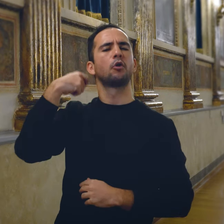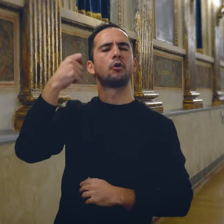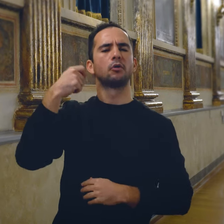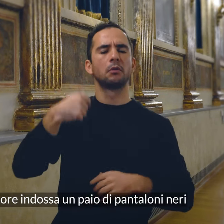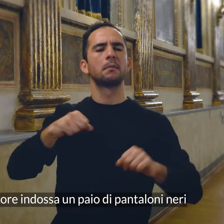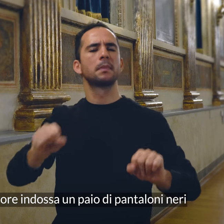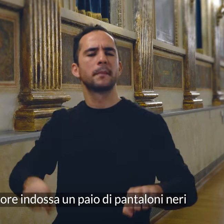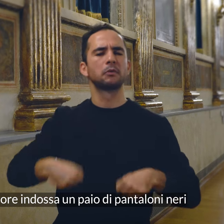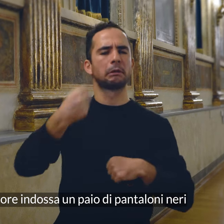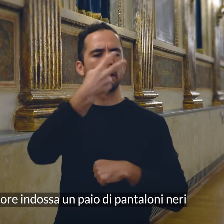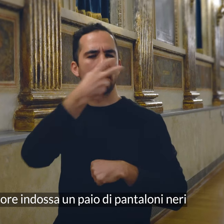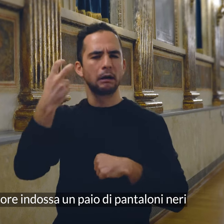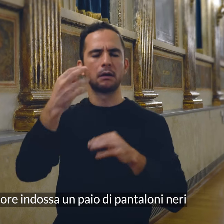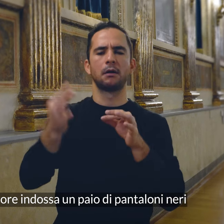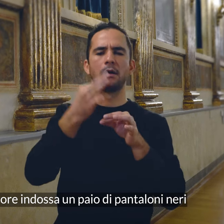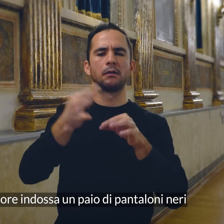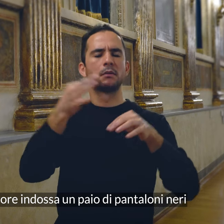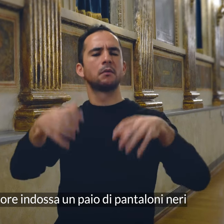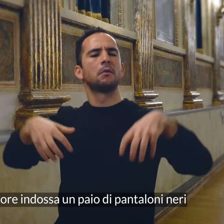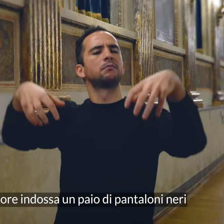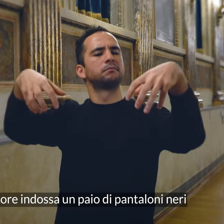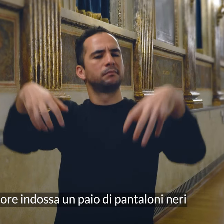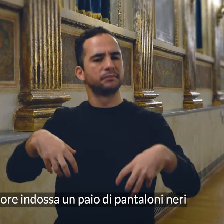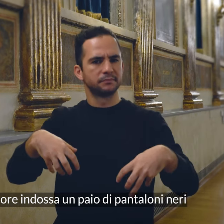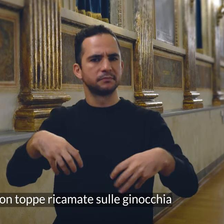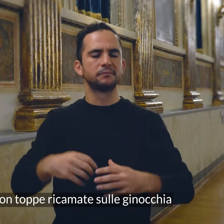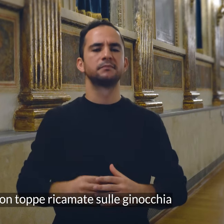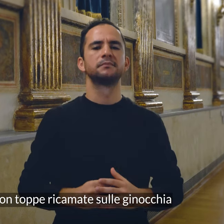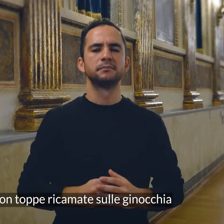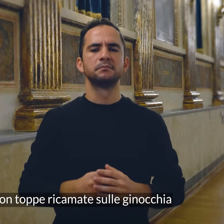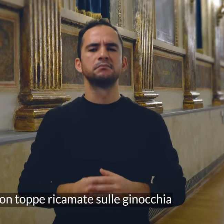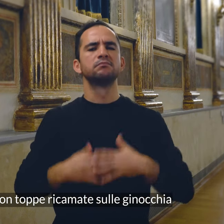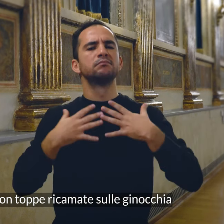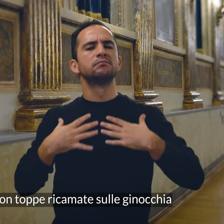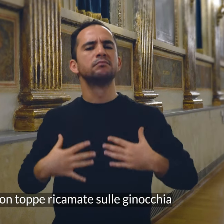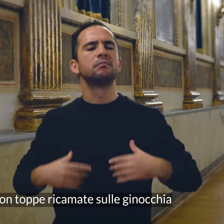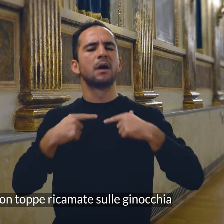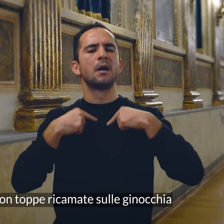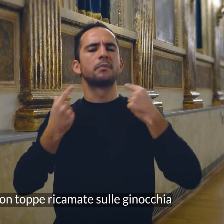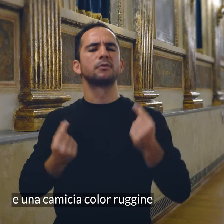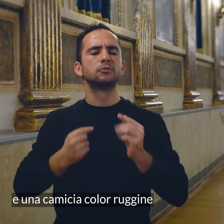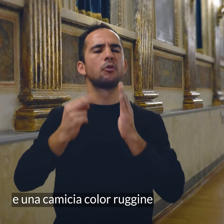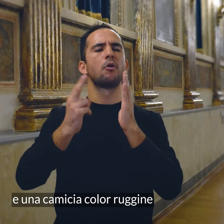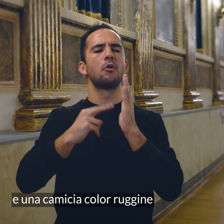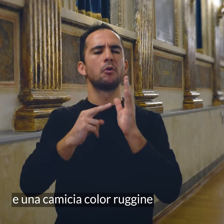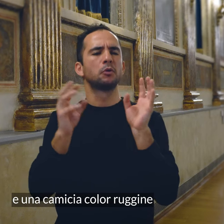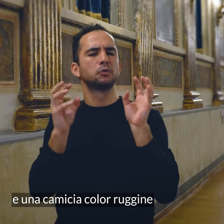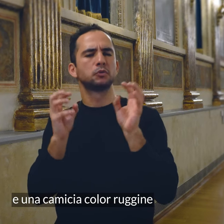L'attore indossa un paio di pantaloni neri con toppe ricamate sulle ginocchia e una camicia colon